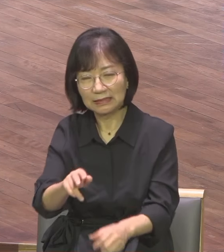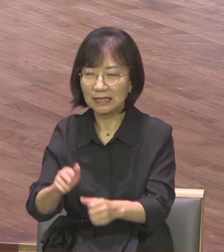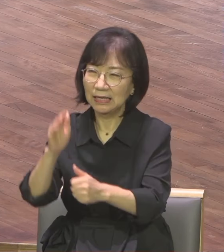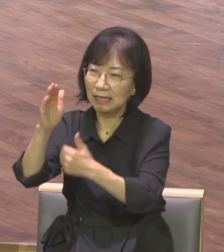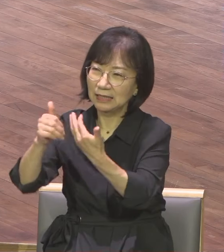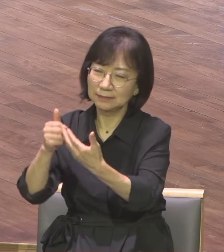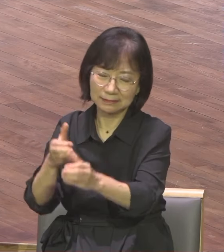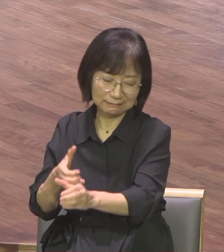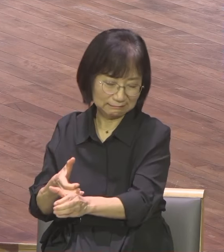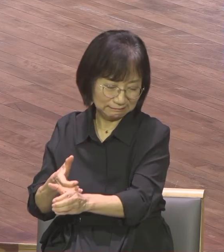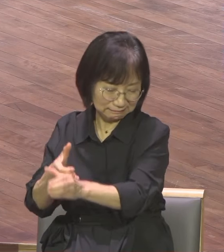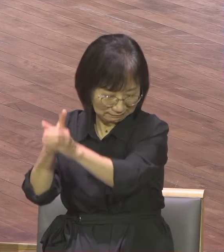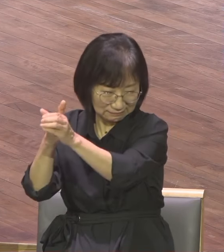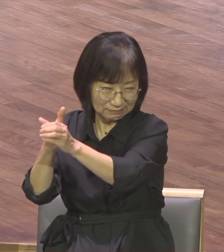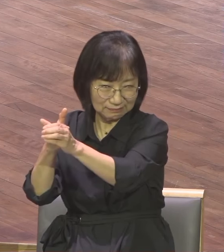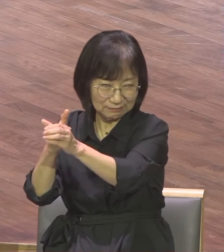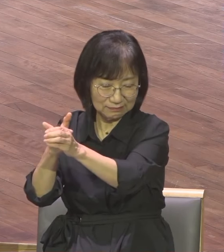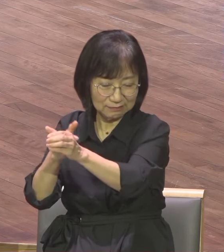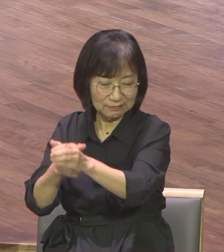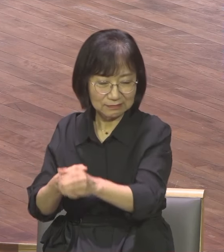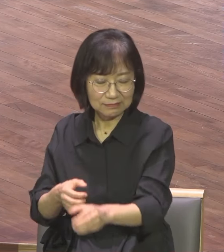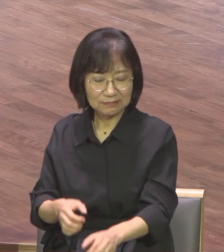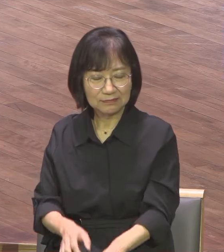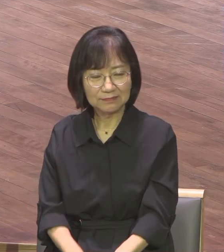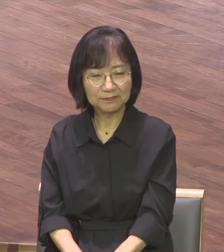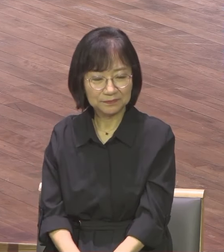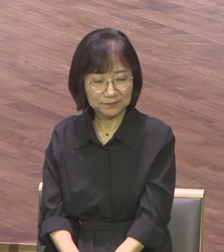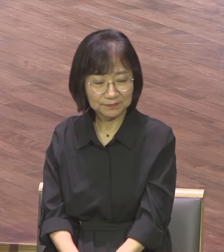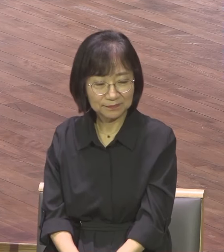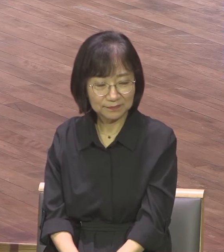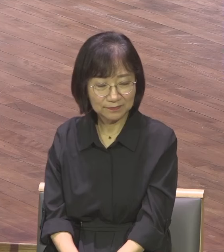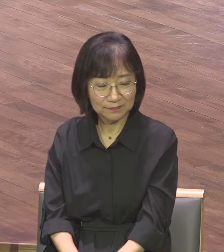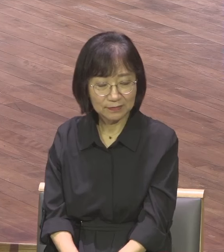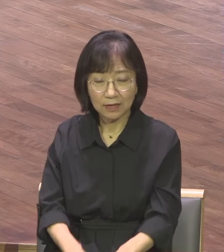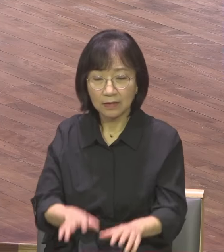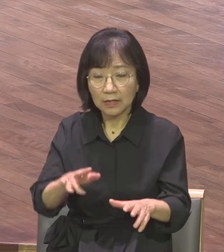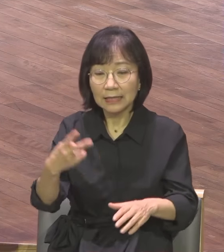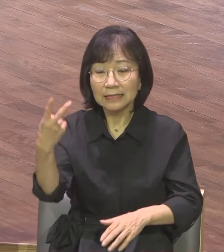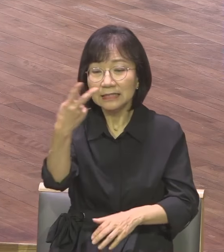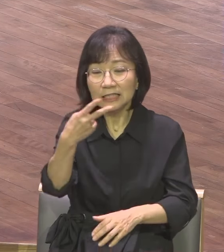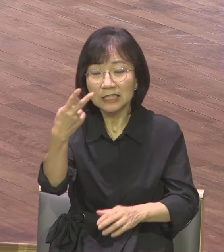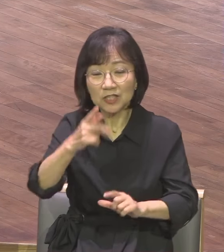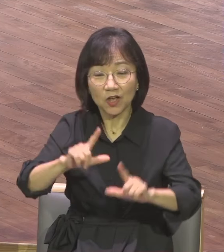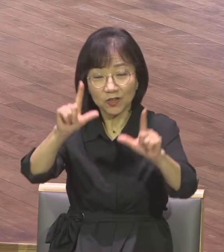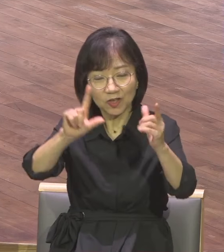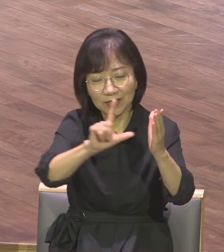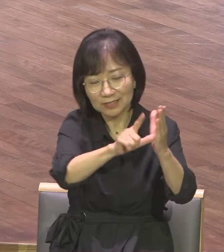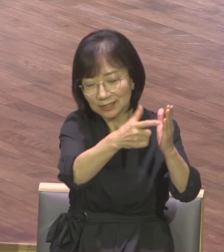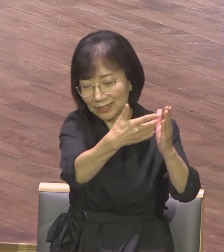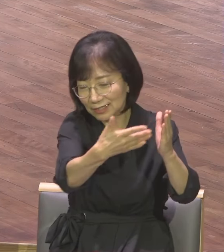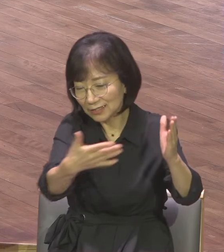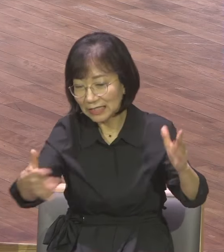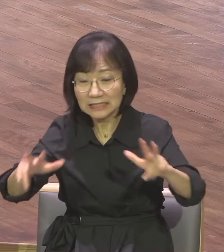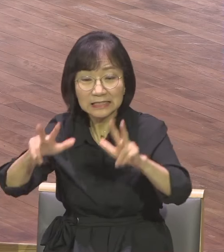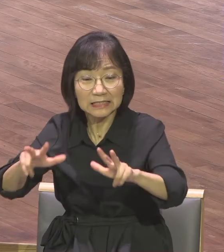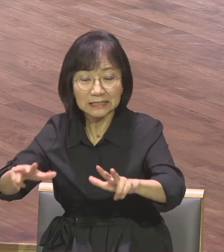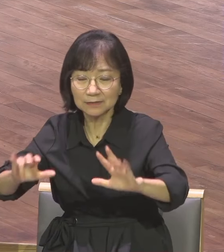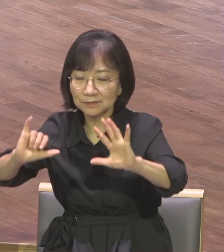예수님과 사도바올을 이렇게 정리했다면 2000년 이후는 오늘 이 땅의 모습은 어느 정도겠습니까 너무도